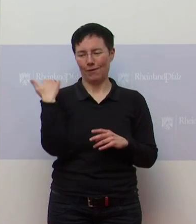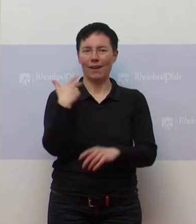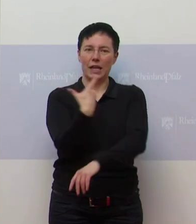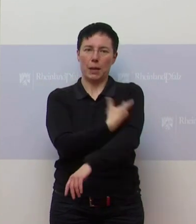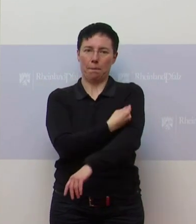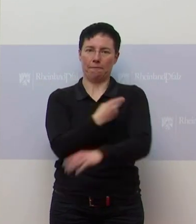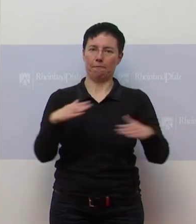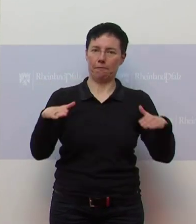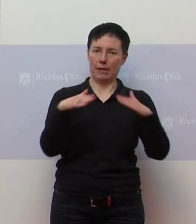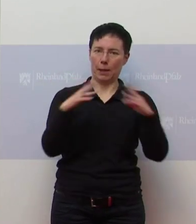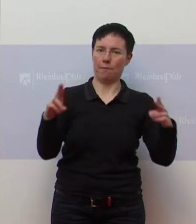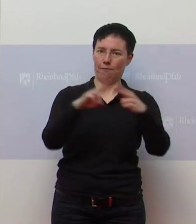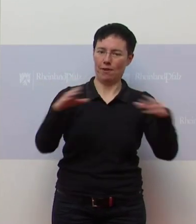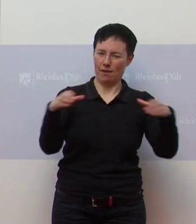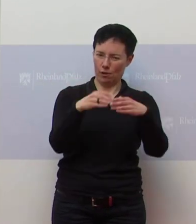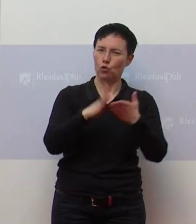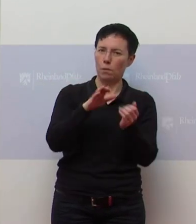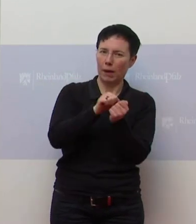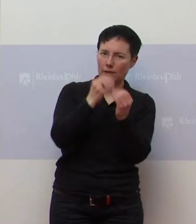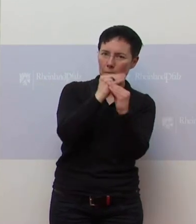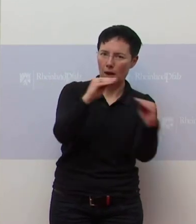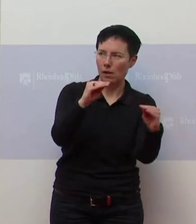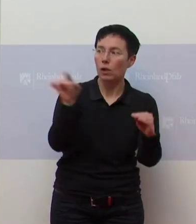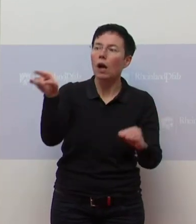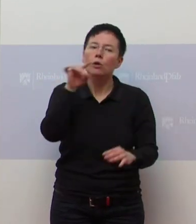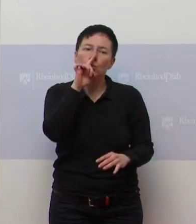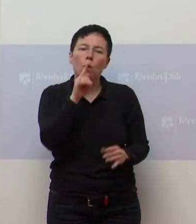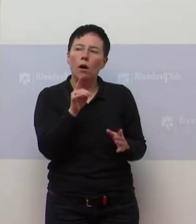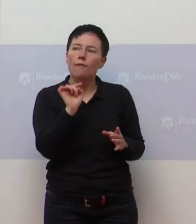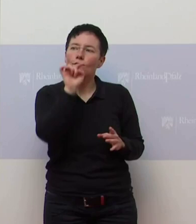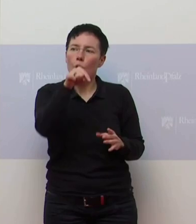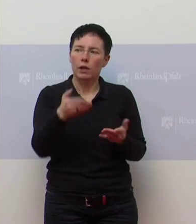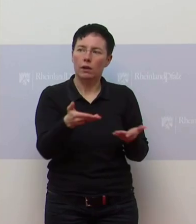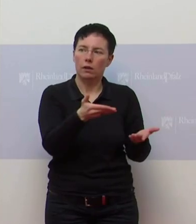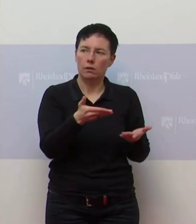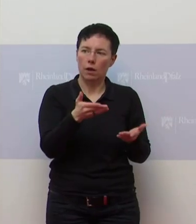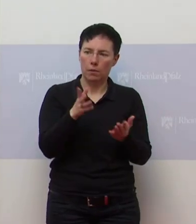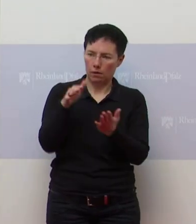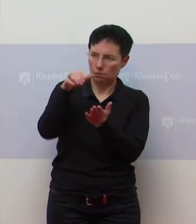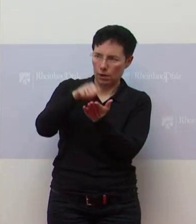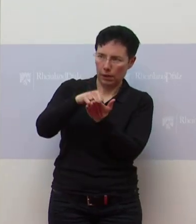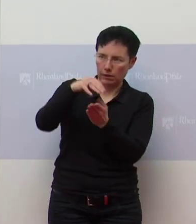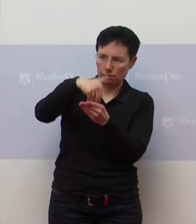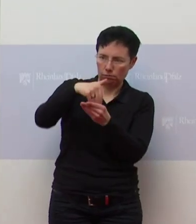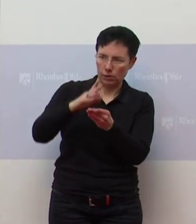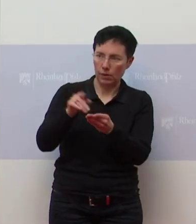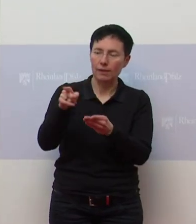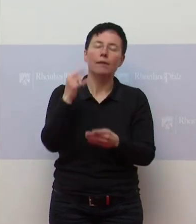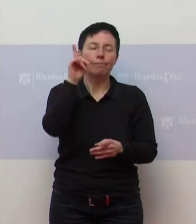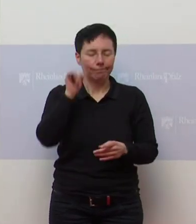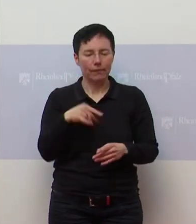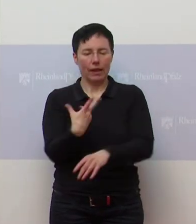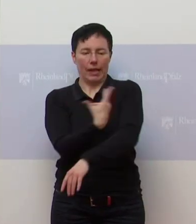hatte ich ja, glaube ich, auch schon mal eine Pressemeldung. Eigentlich nur, wo Sie hingehen, aber das steht ja auch in der Meldung. Die Impfdosen, die wir